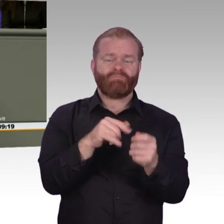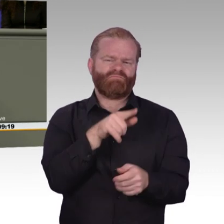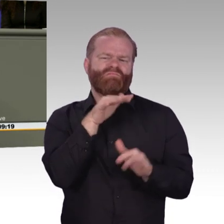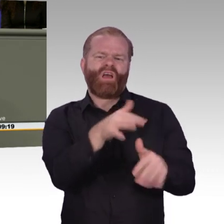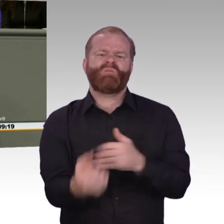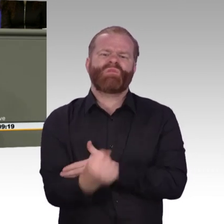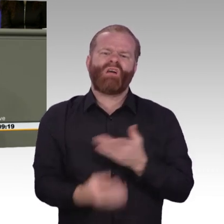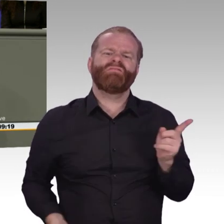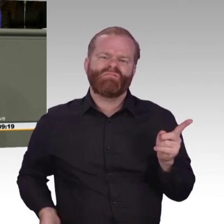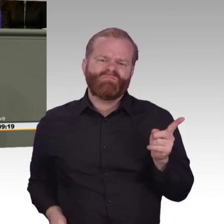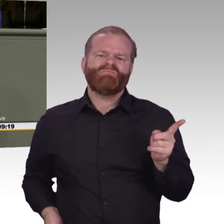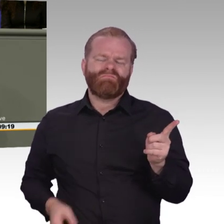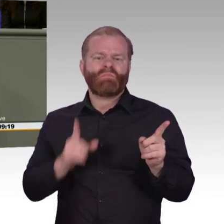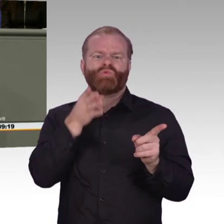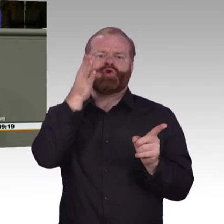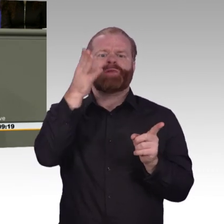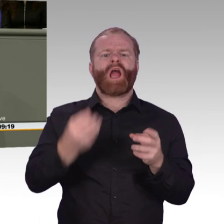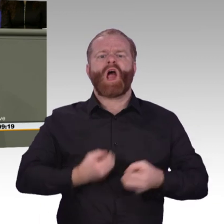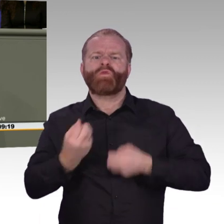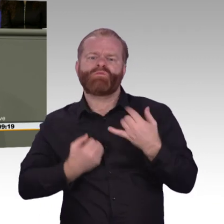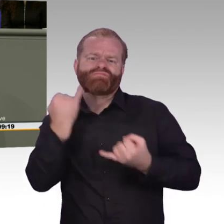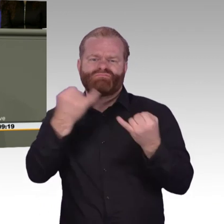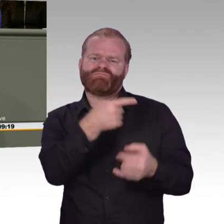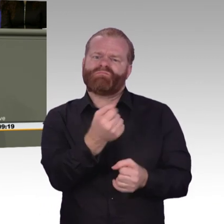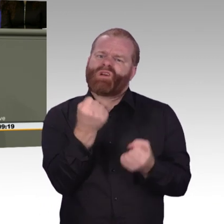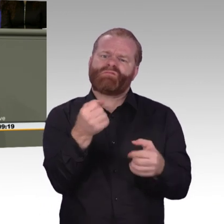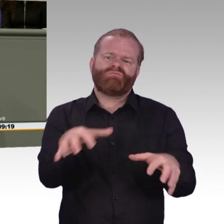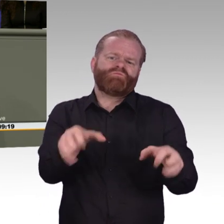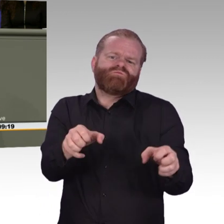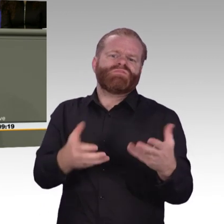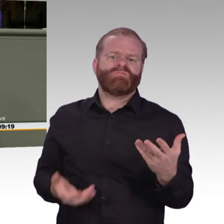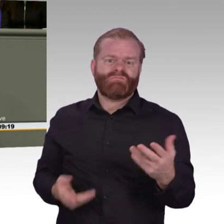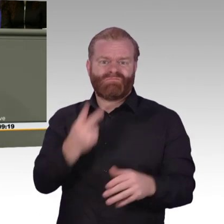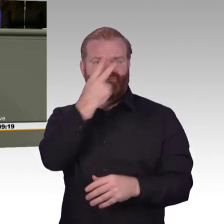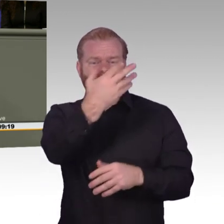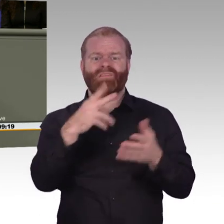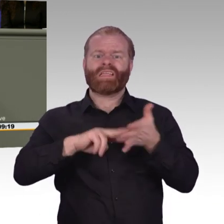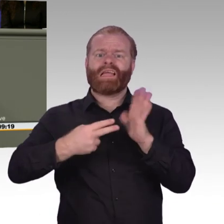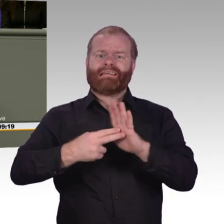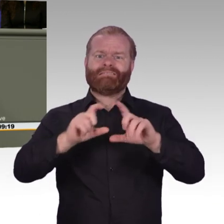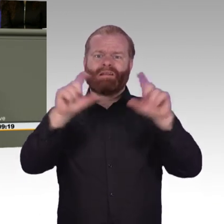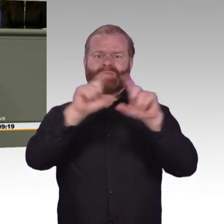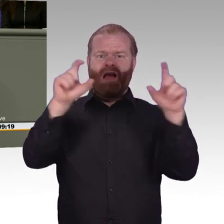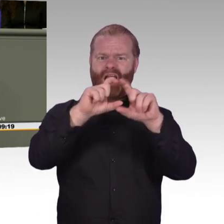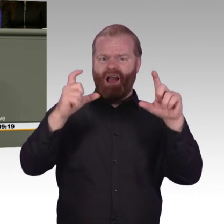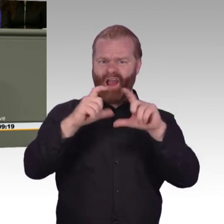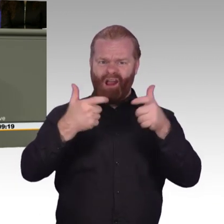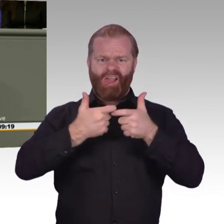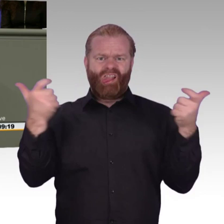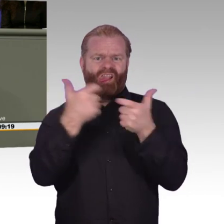können wir weder nachahmen, noch wollen wir das. Diese Konzerne haben aber auch auf dem europäischen Markt quasi Monopolstellung